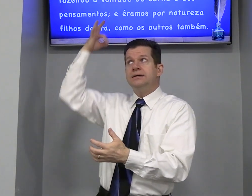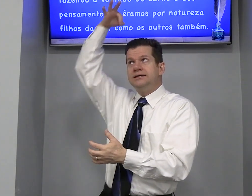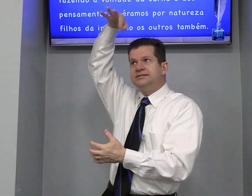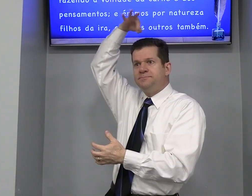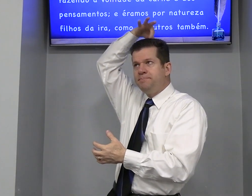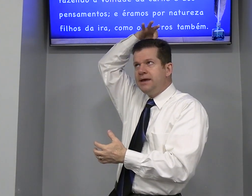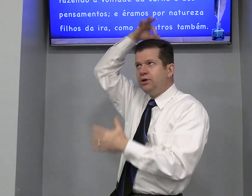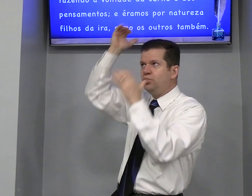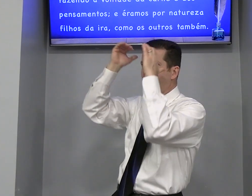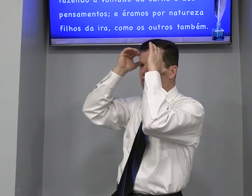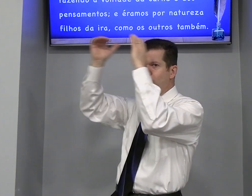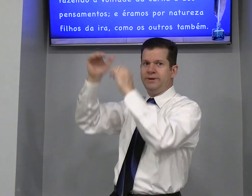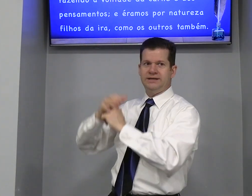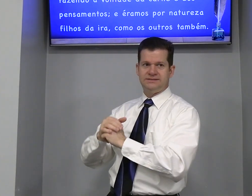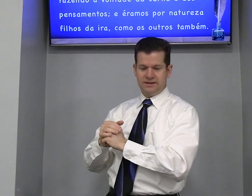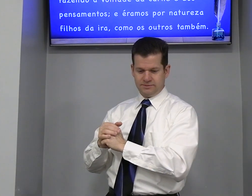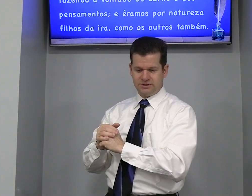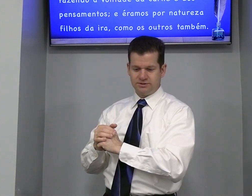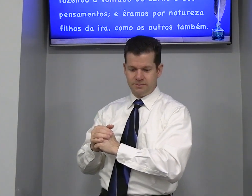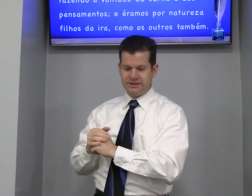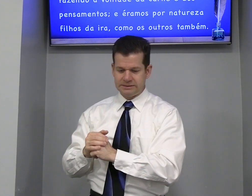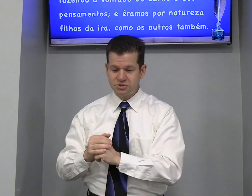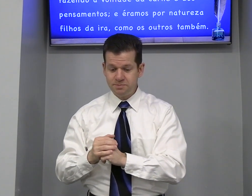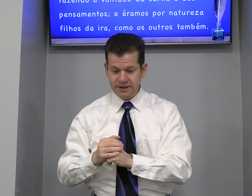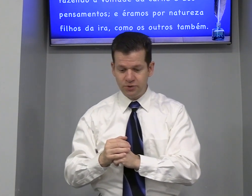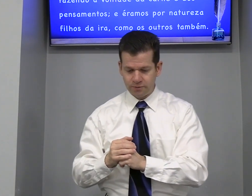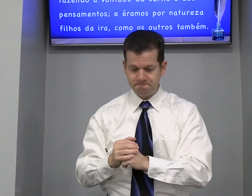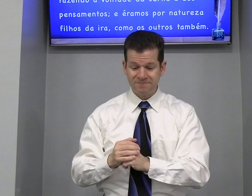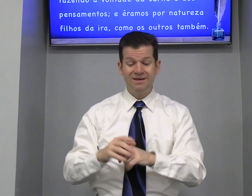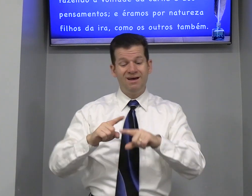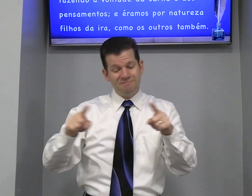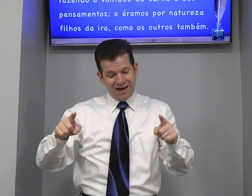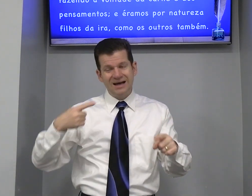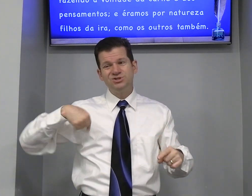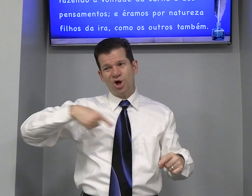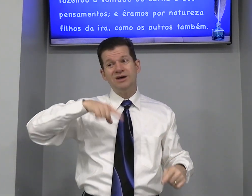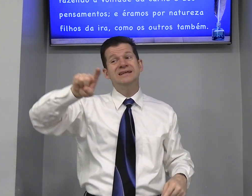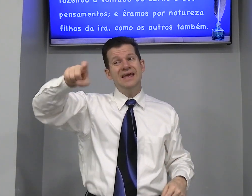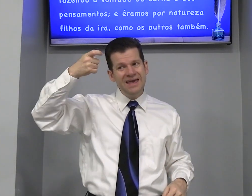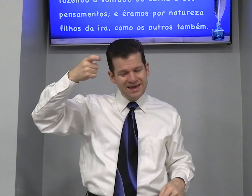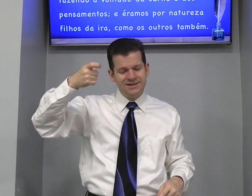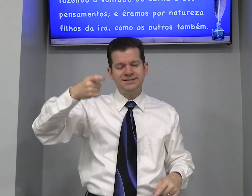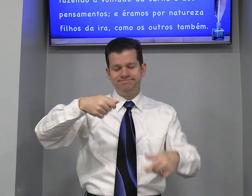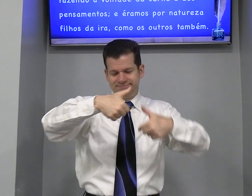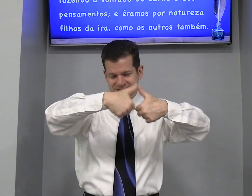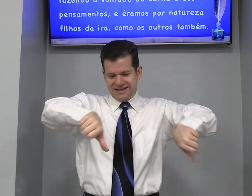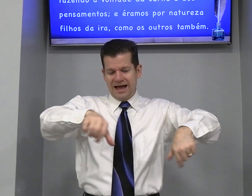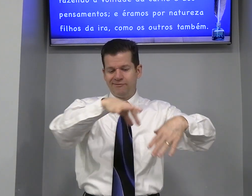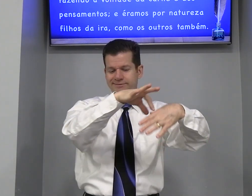Espírito Obedeçamos Nós obediçamos Espírito Mas nós Estava